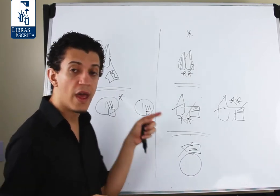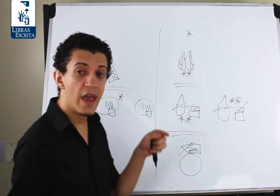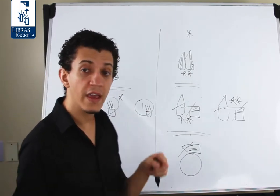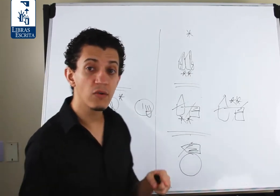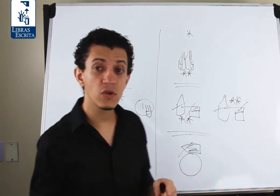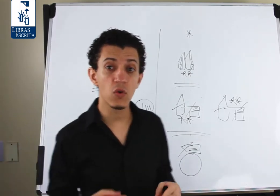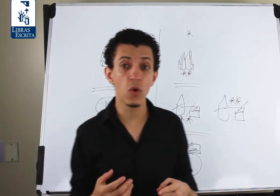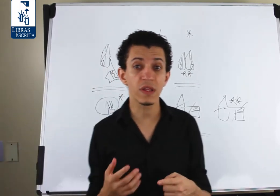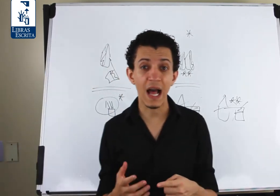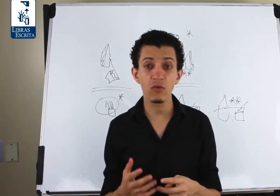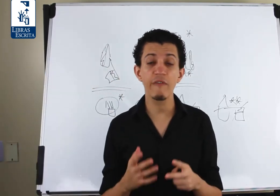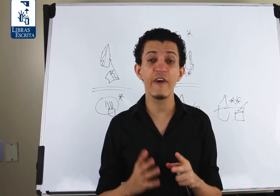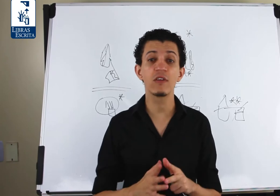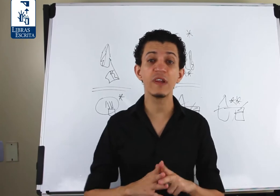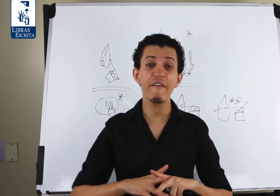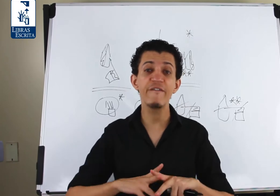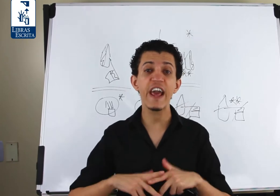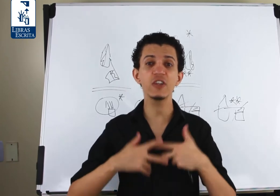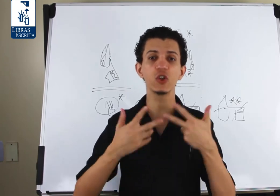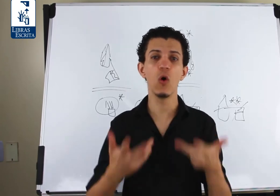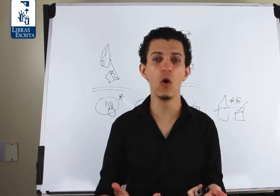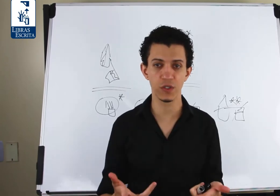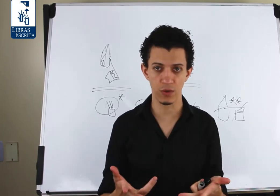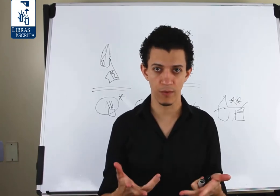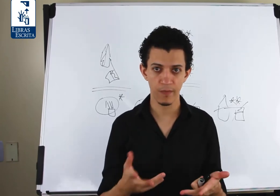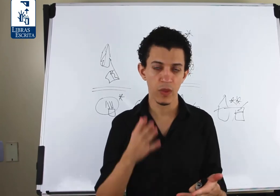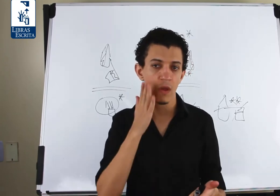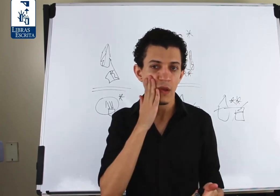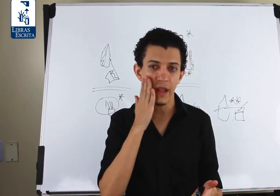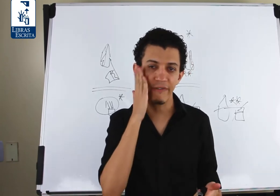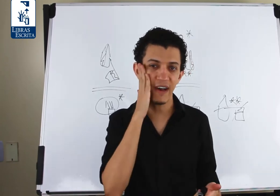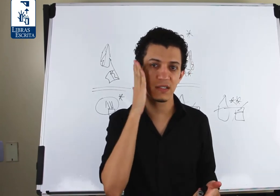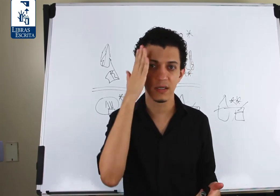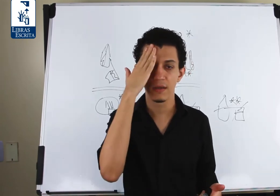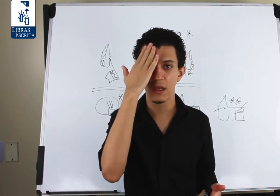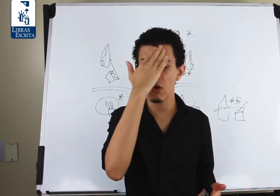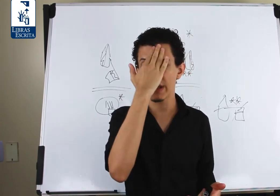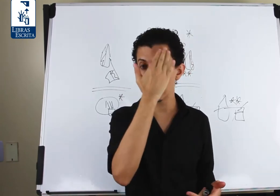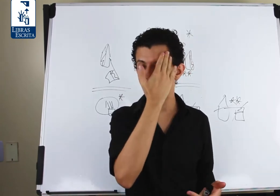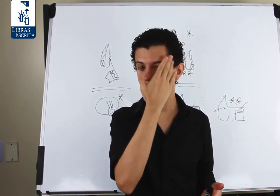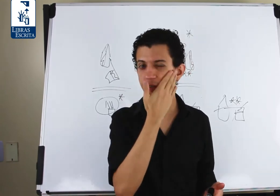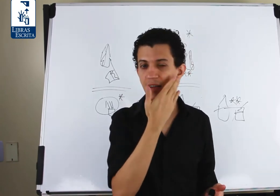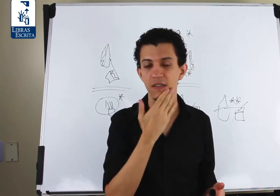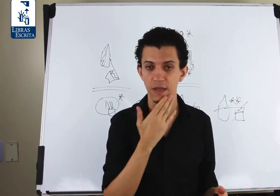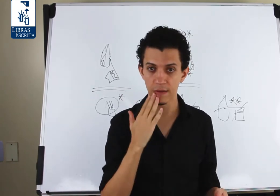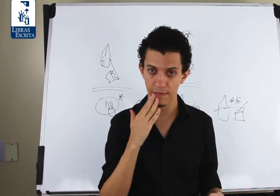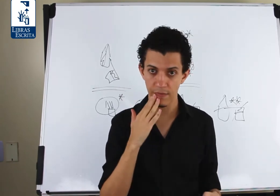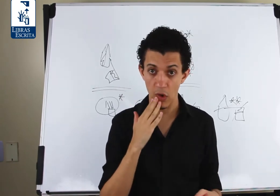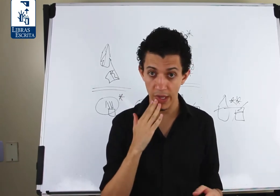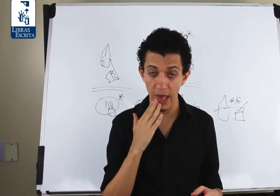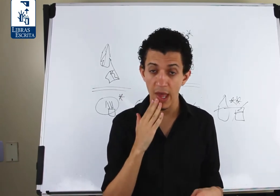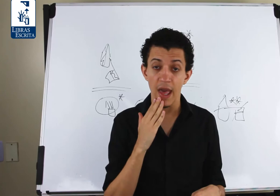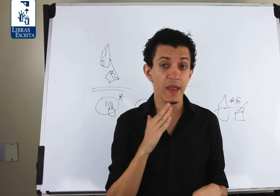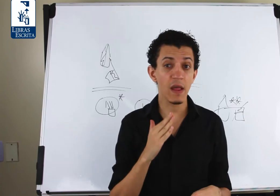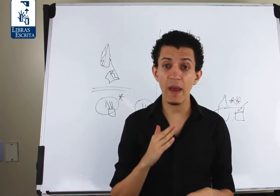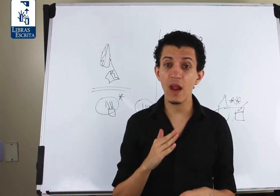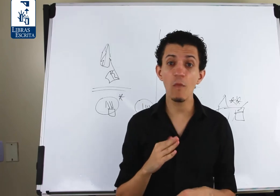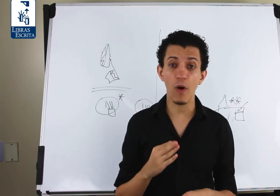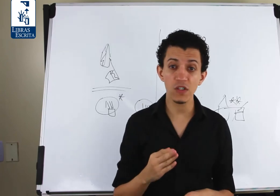em que o contato é feito na frente do rosto, na face, em qualquer lugar da face. Ok? E também não posso